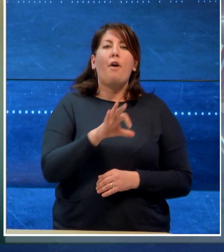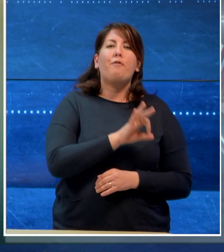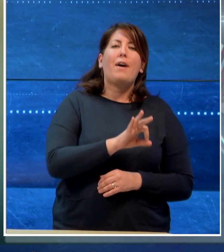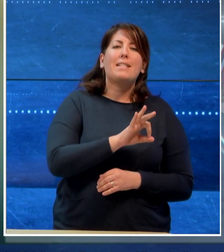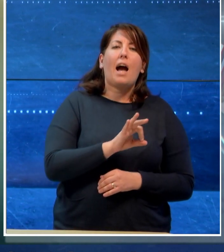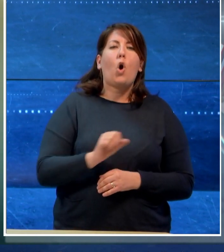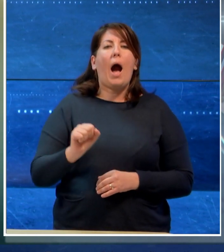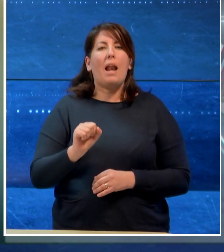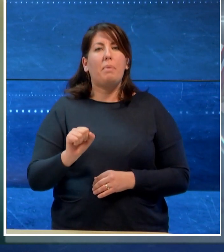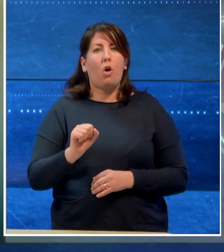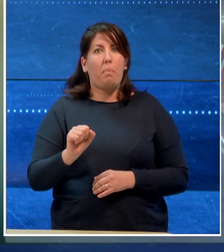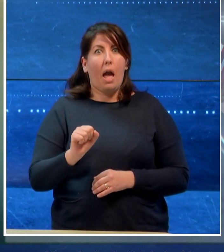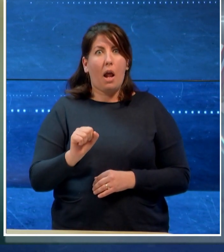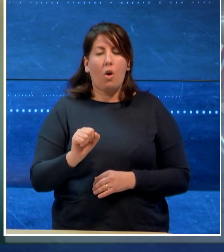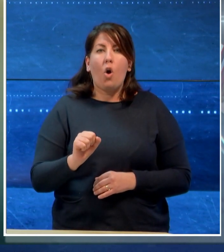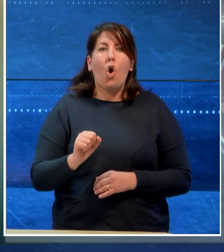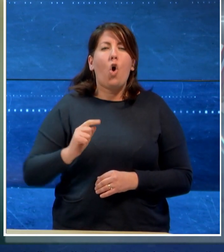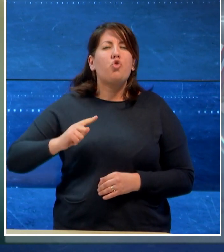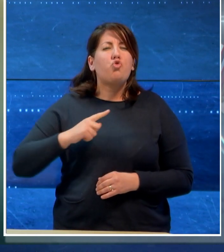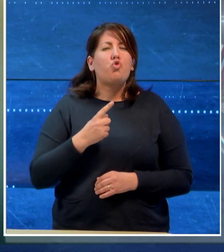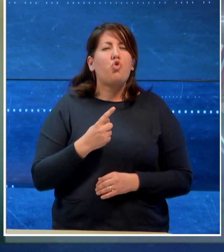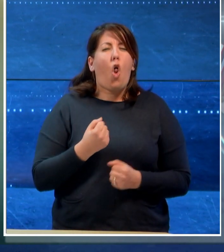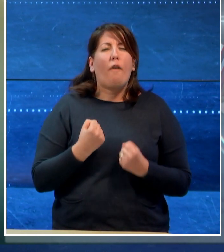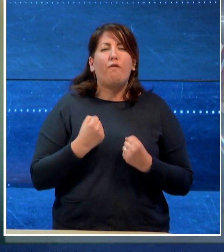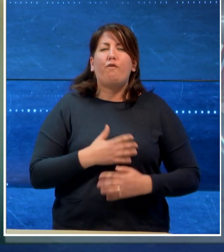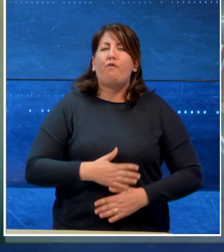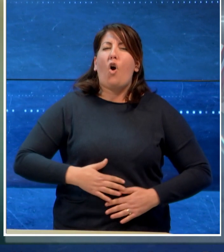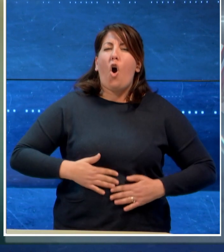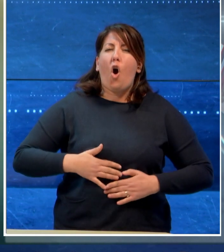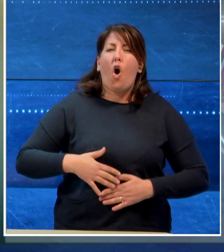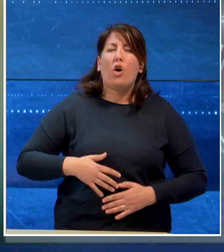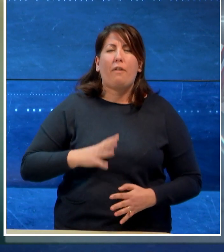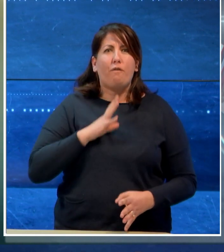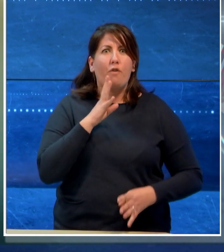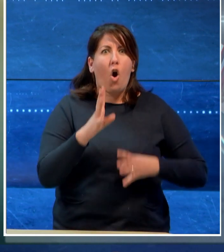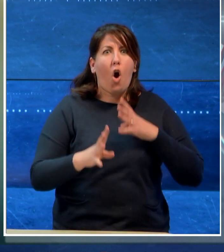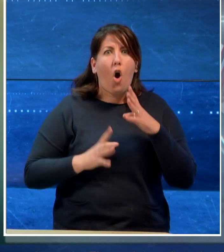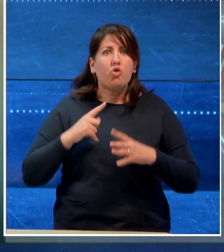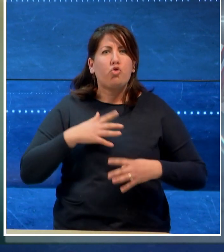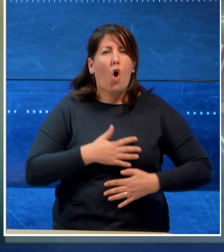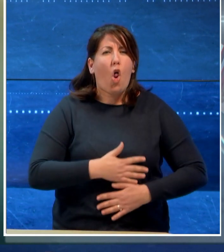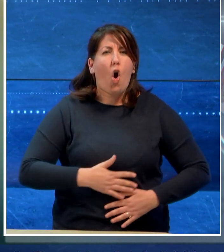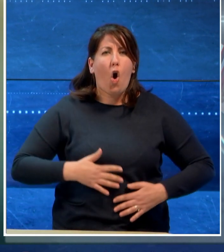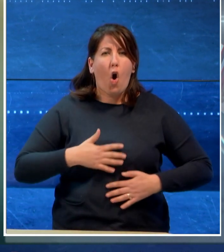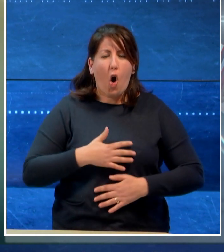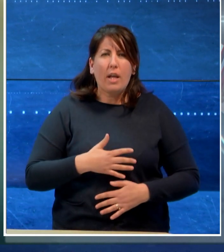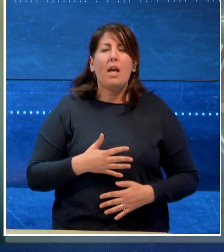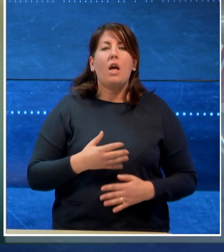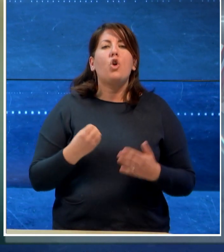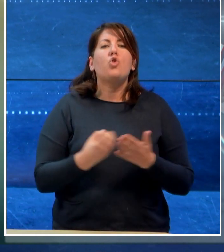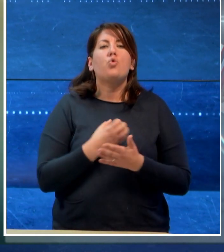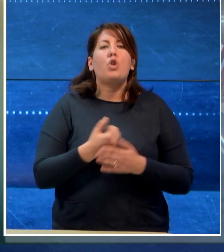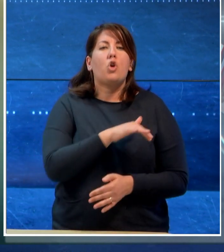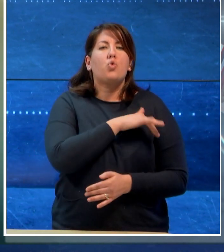Forti dolori addominali, vomito e mal di pancia è accaduto agli studenti dell'Istituto